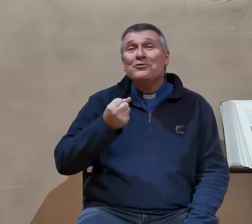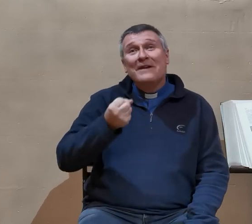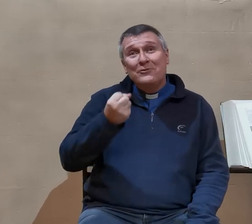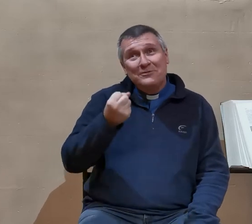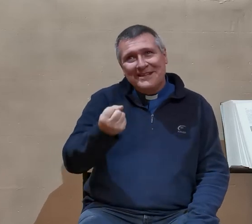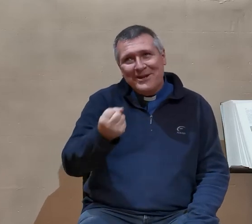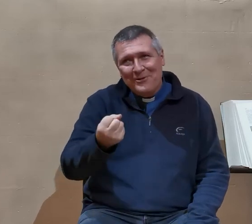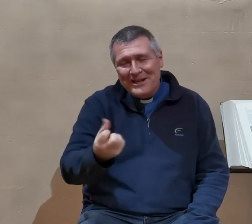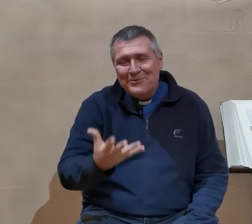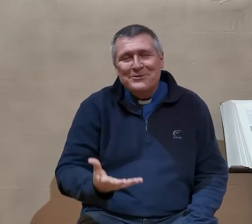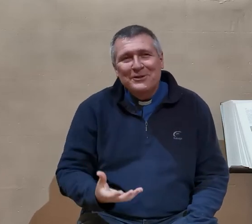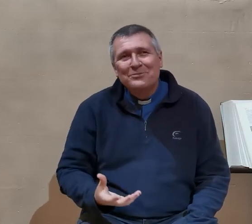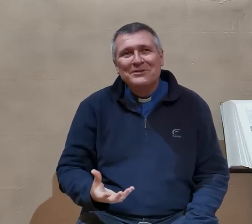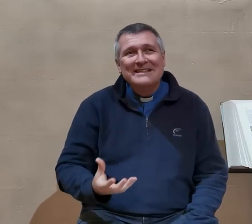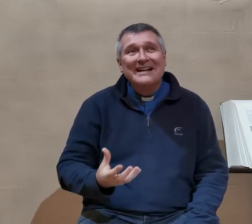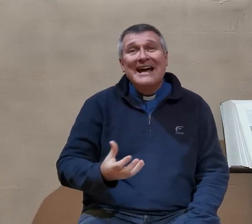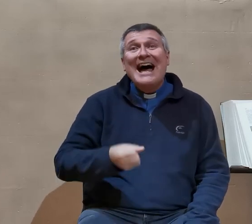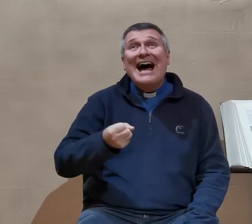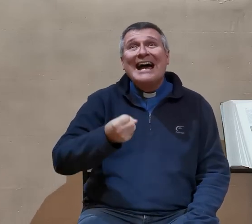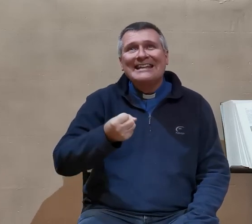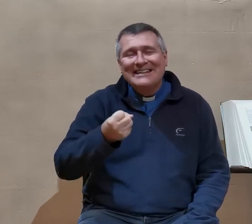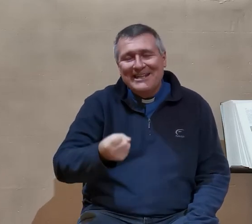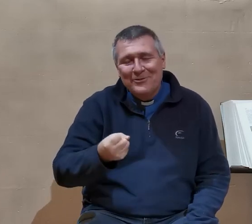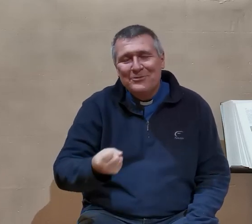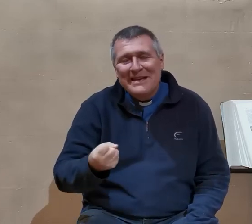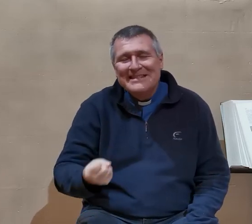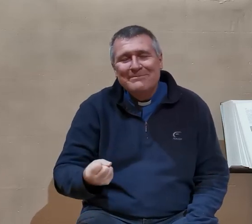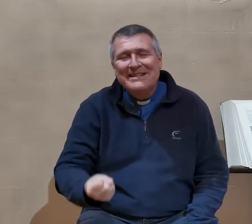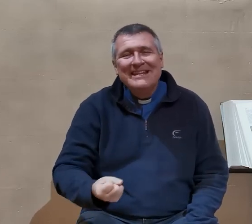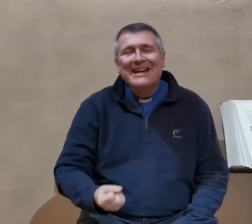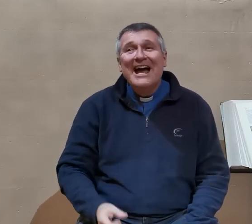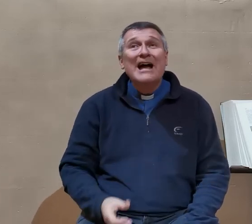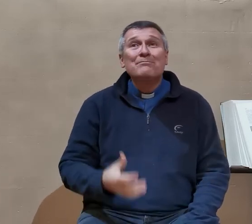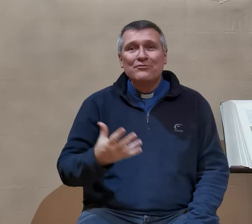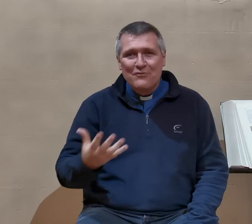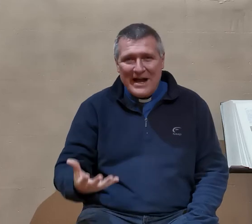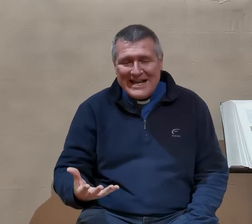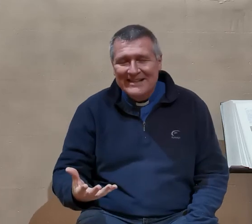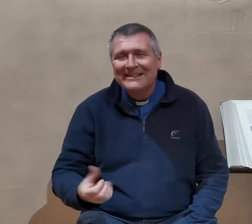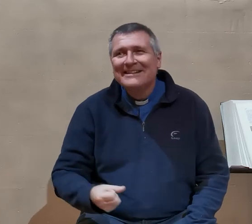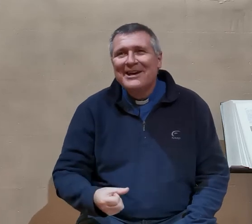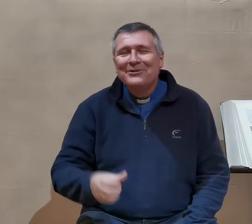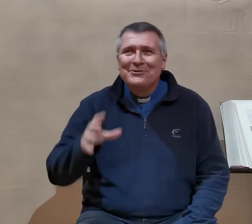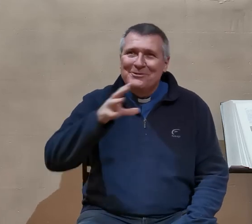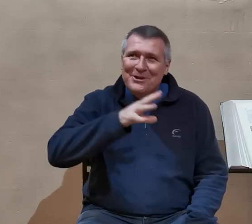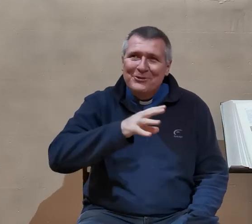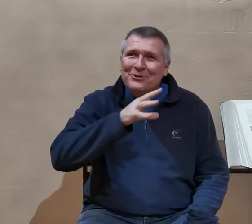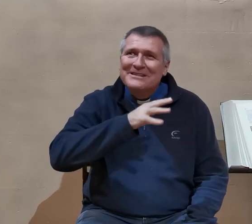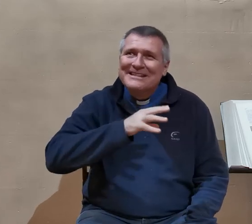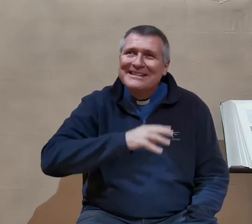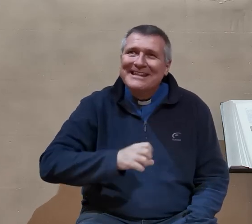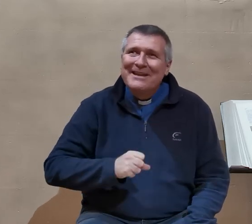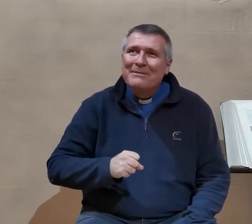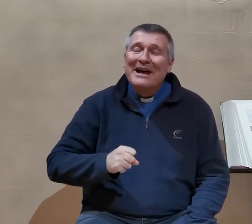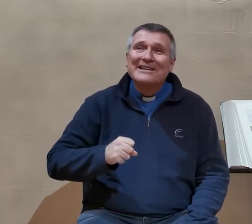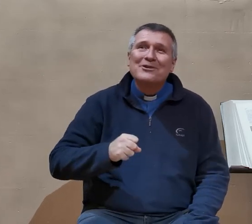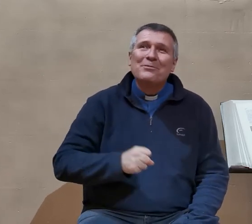Dieu va lutter, en quelque sorte, pour dire, arrêtez de m'assimiler un pouvoir. Dans l'Antiquité, il y avait, par exemple,